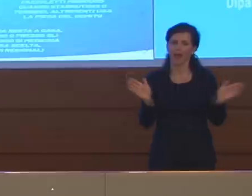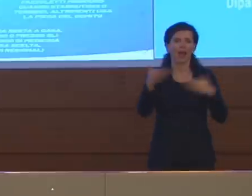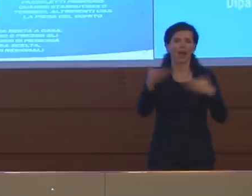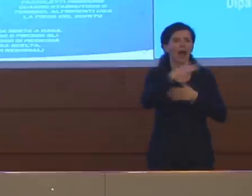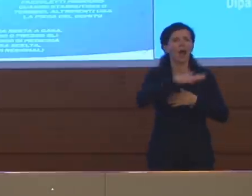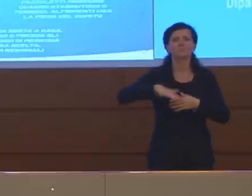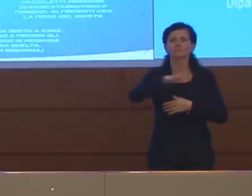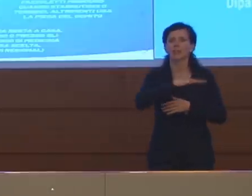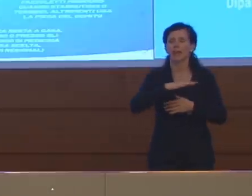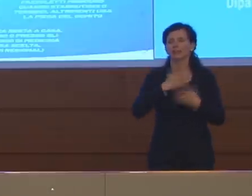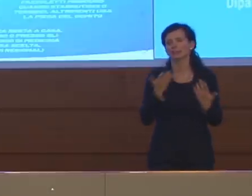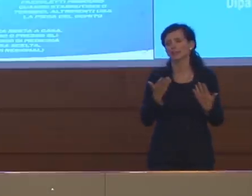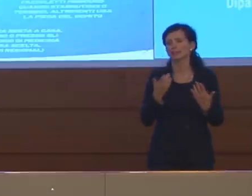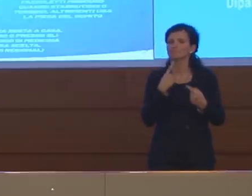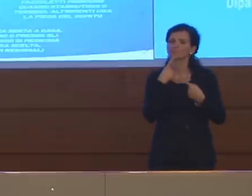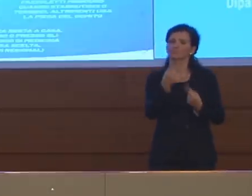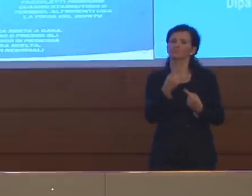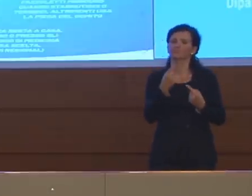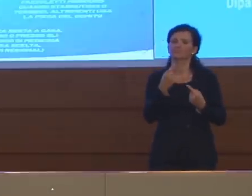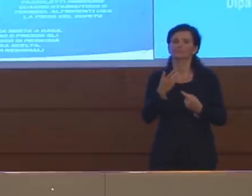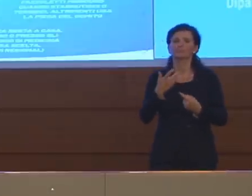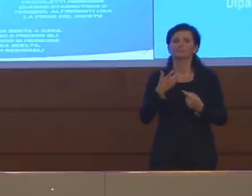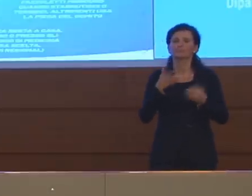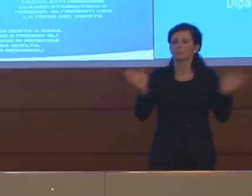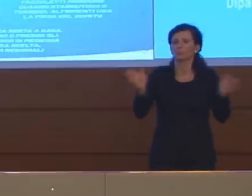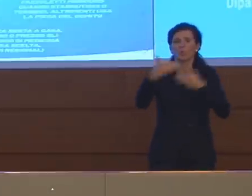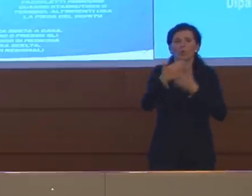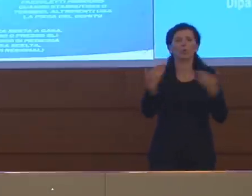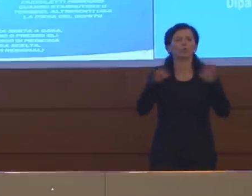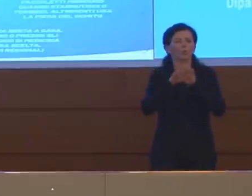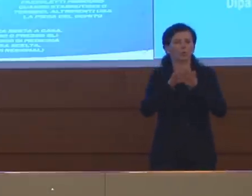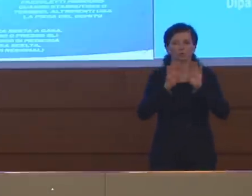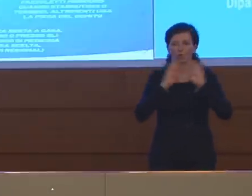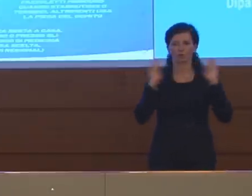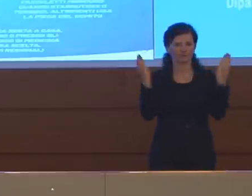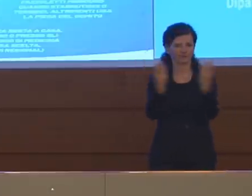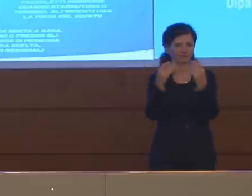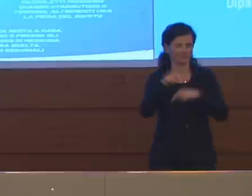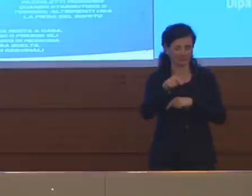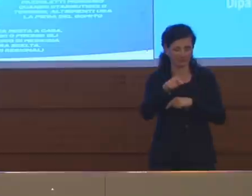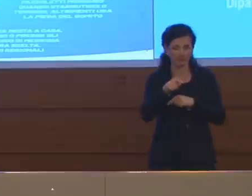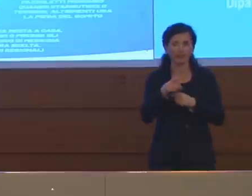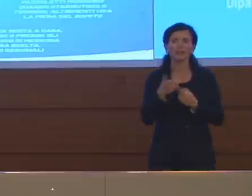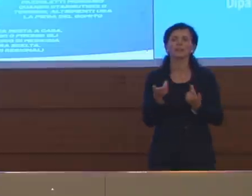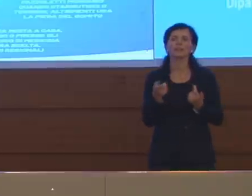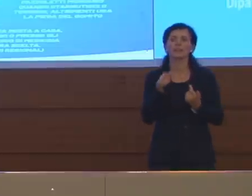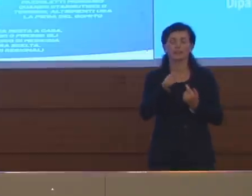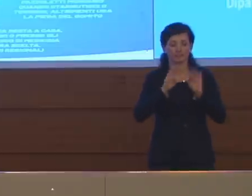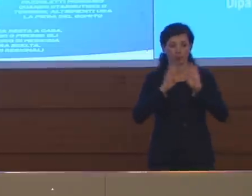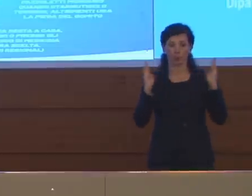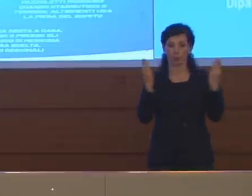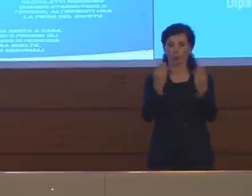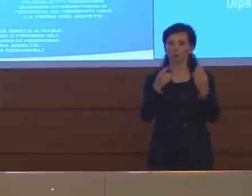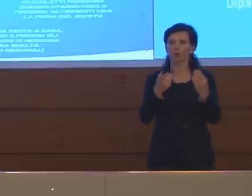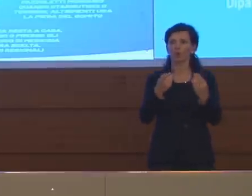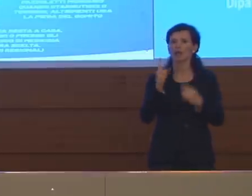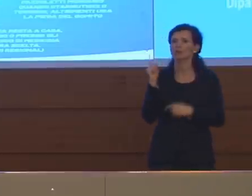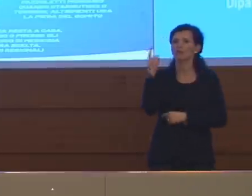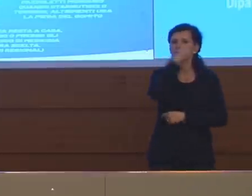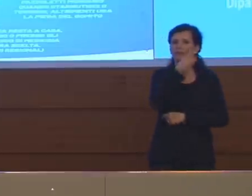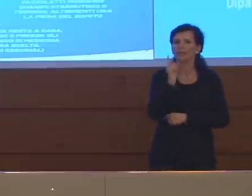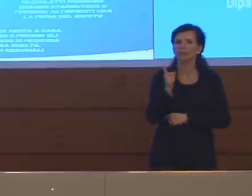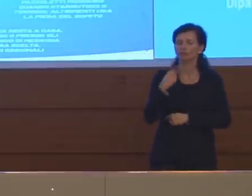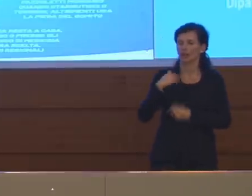ambienti che noi chiamiamo confinati, ovvero sia luoghi chiusi dove è difficile mantenere il distanziamento